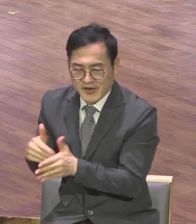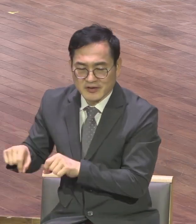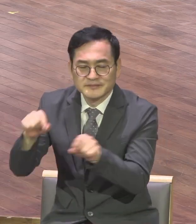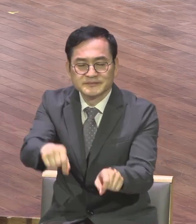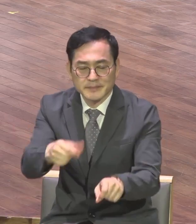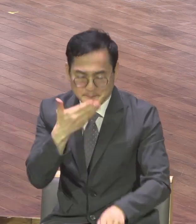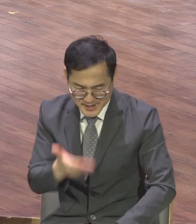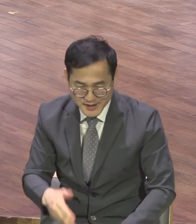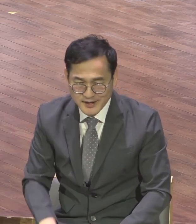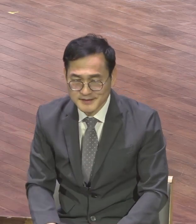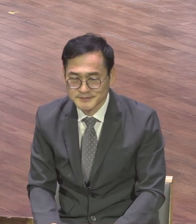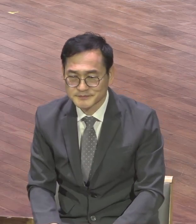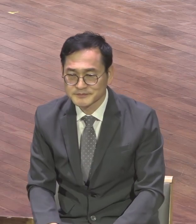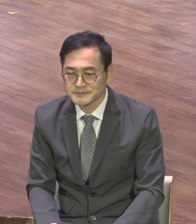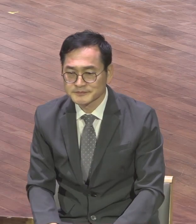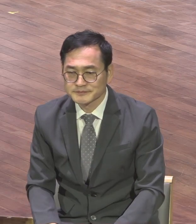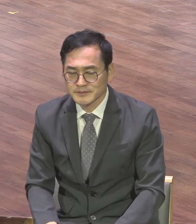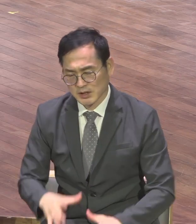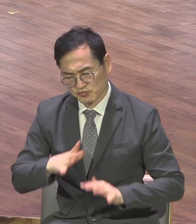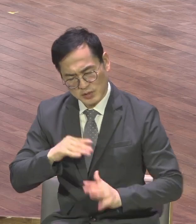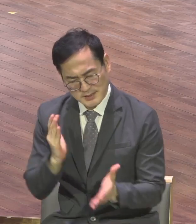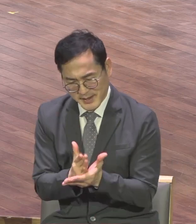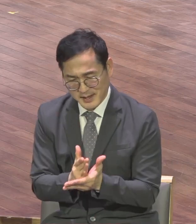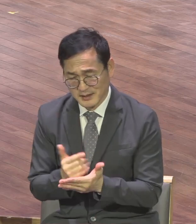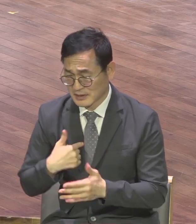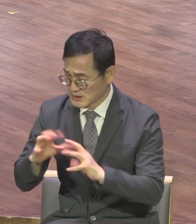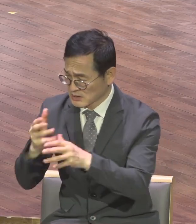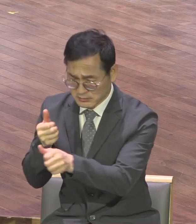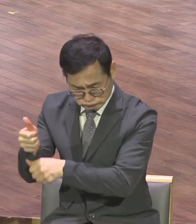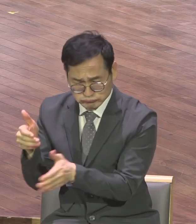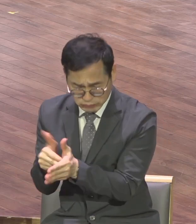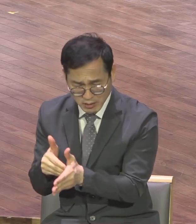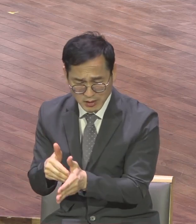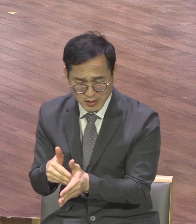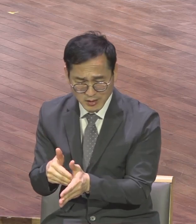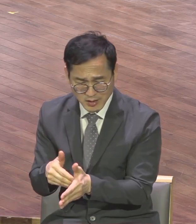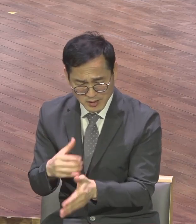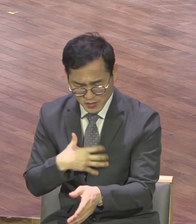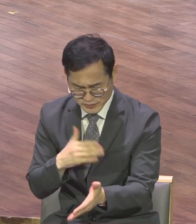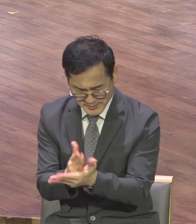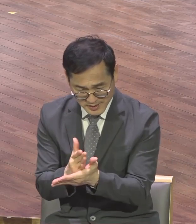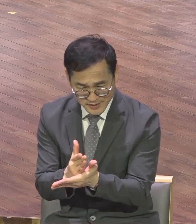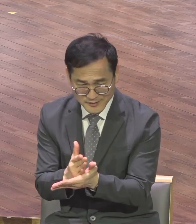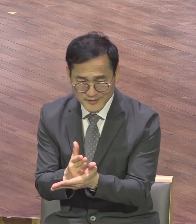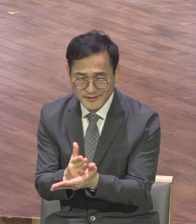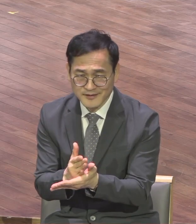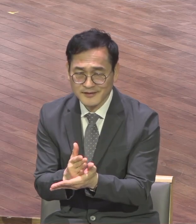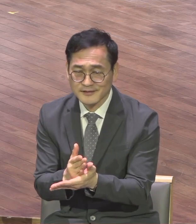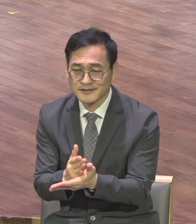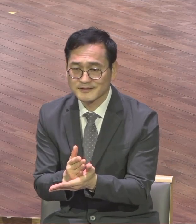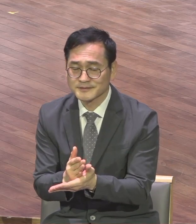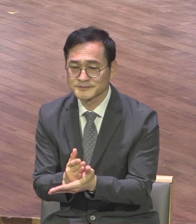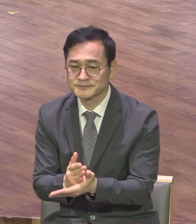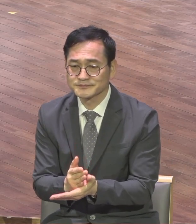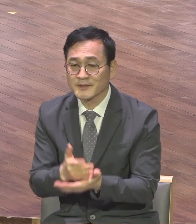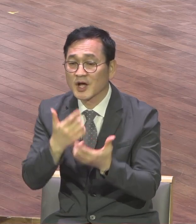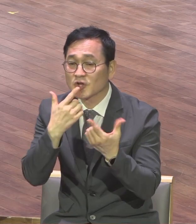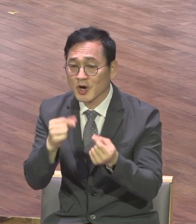내가 세상이 이겼다 두려움 환경 속에 사는 말이에요 성도 여러분 우리 인생의 항해 길에서 수많은